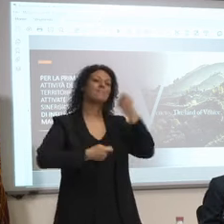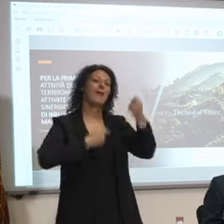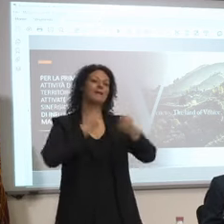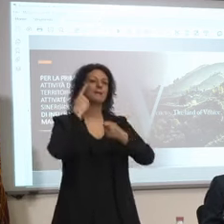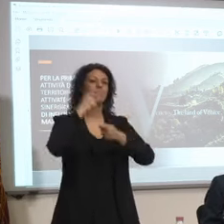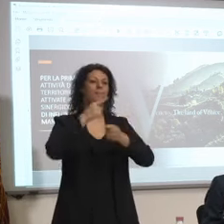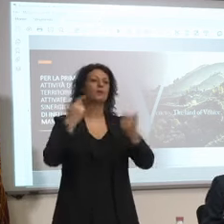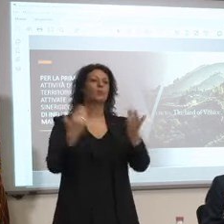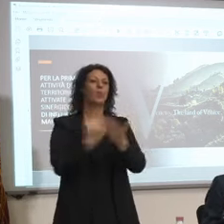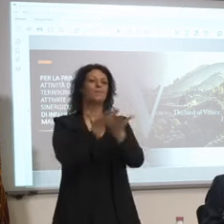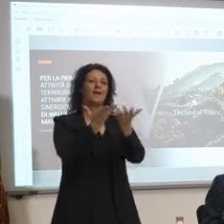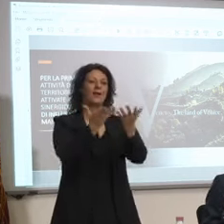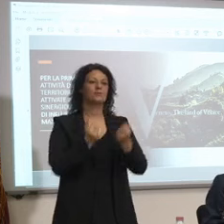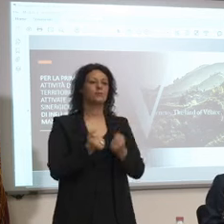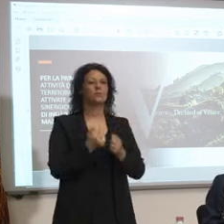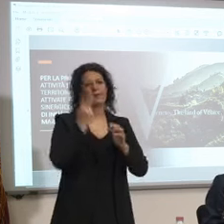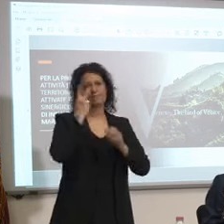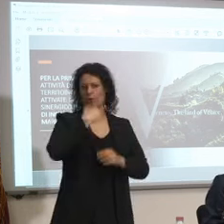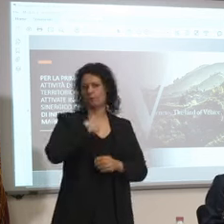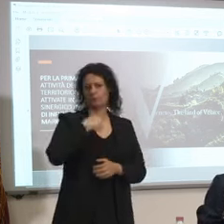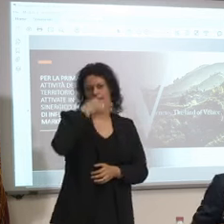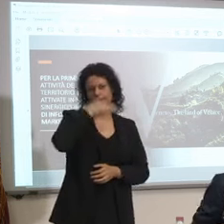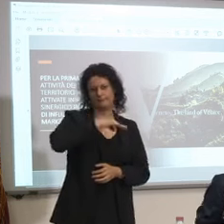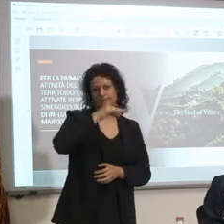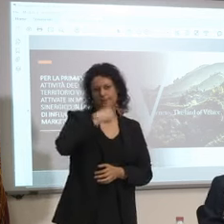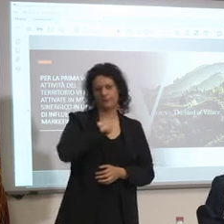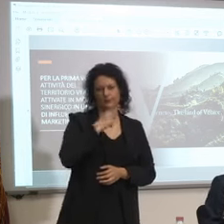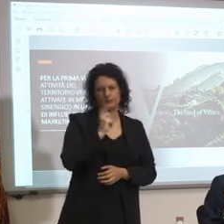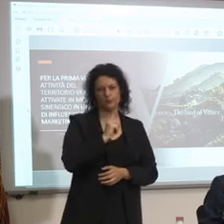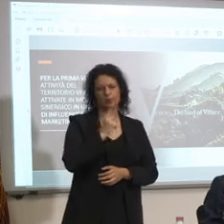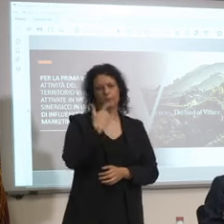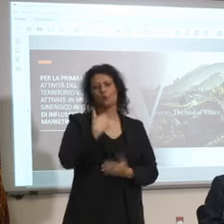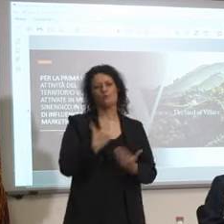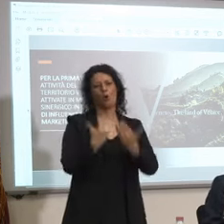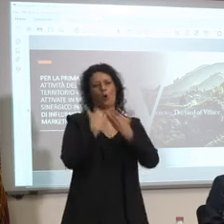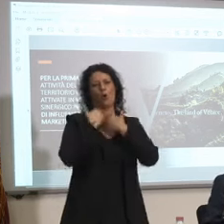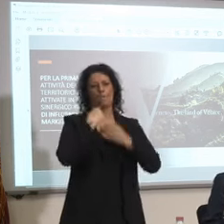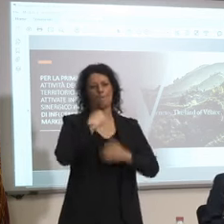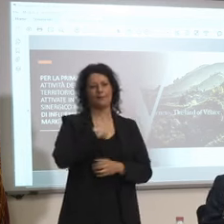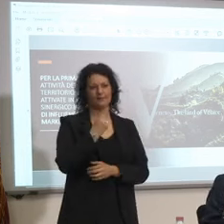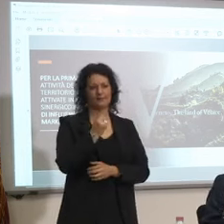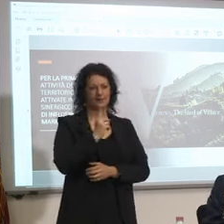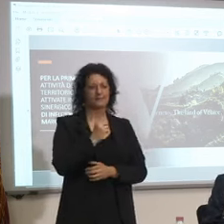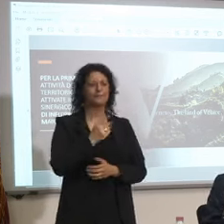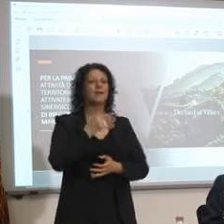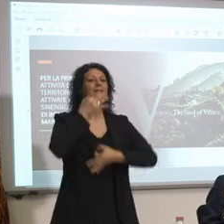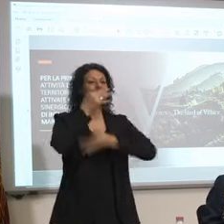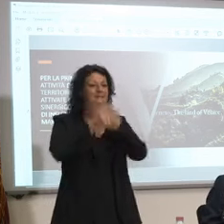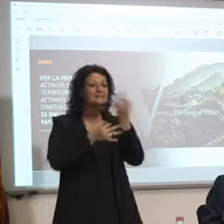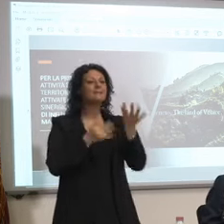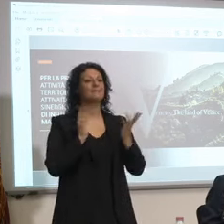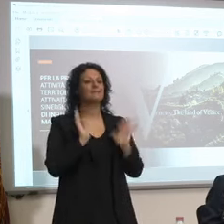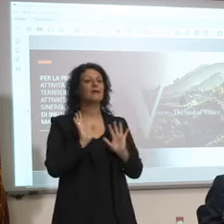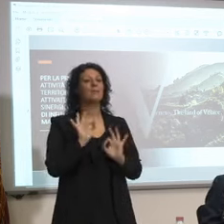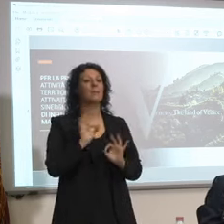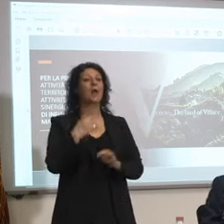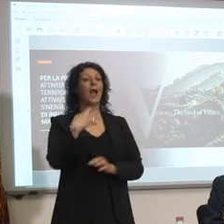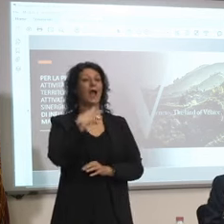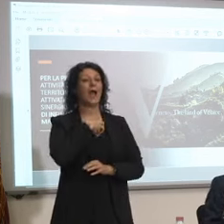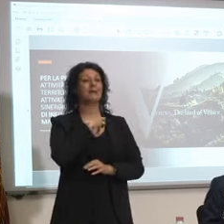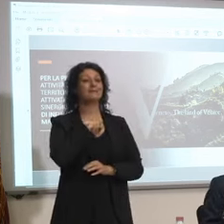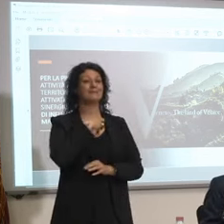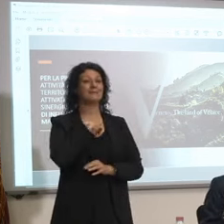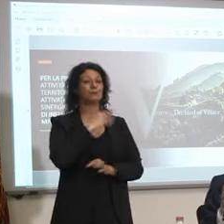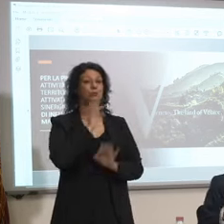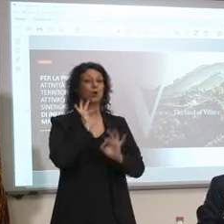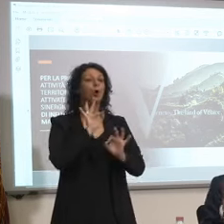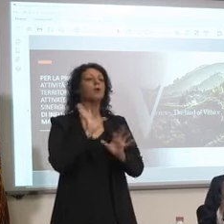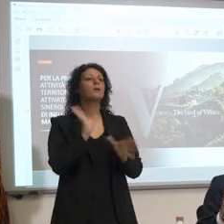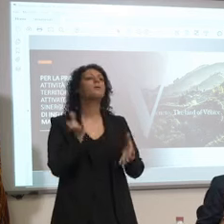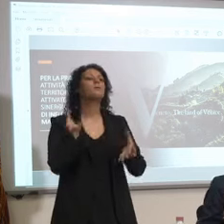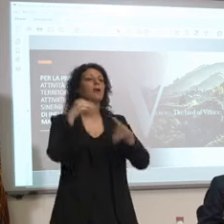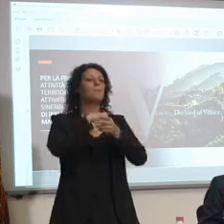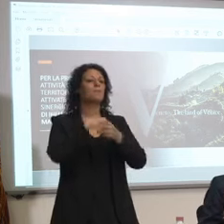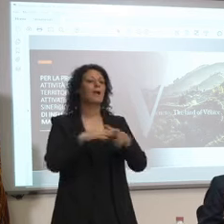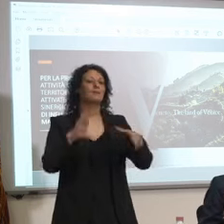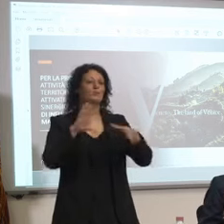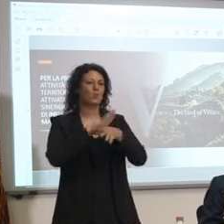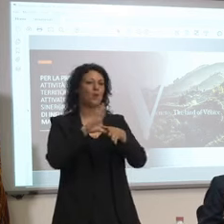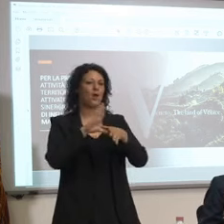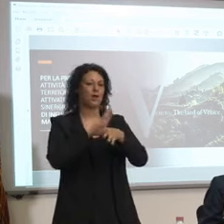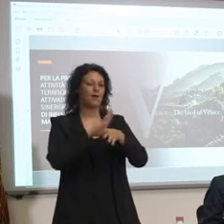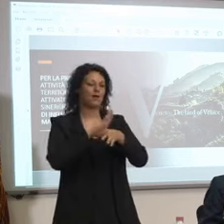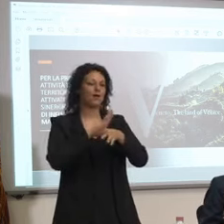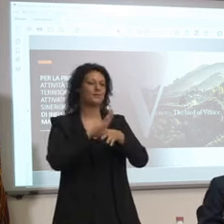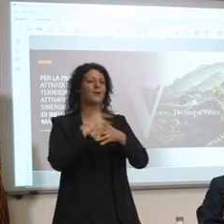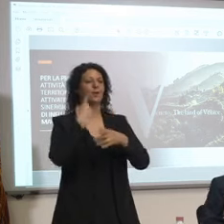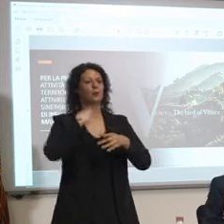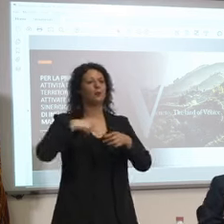non lo dico io perché non è mia competenza però insomma gli assessorati lavorano in sinergia tra loro siamo una squadra non è che ognuno va